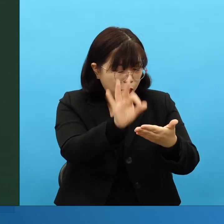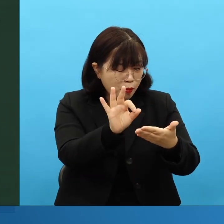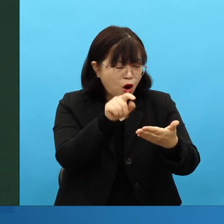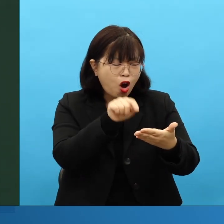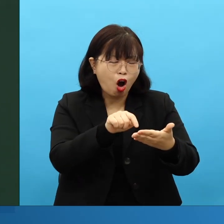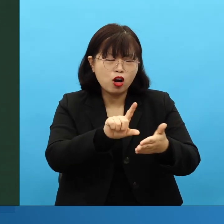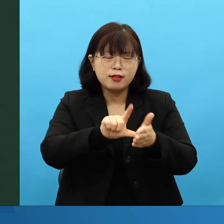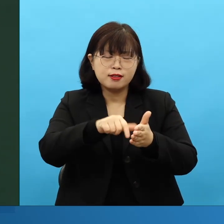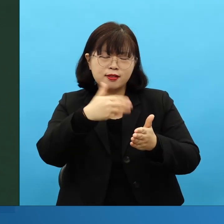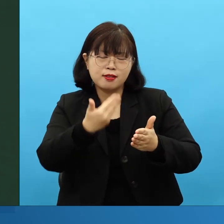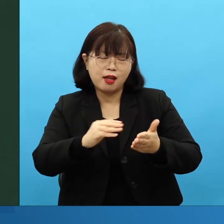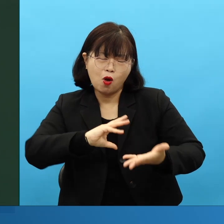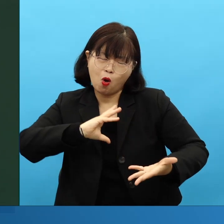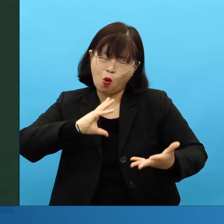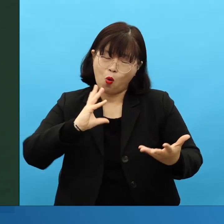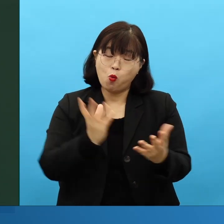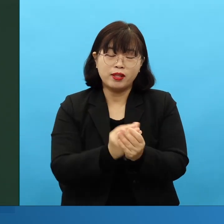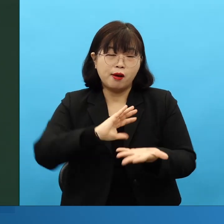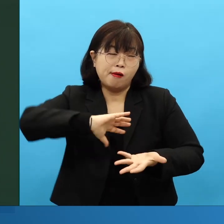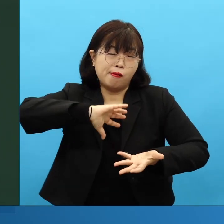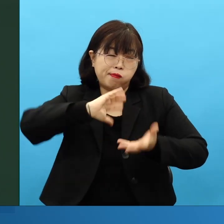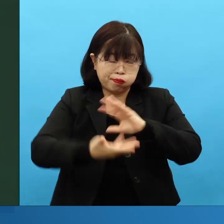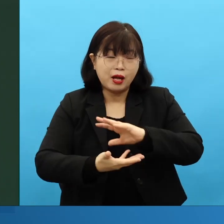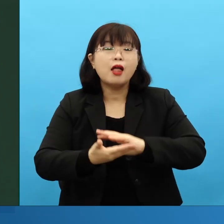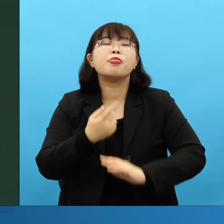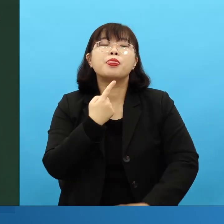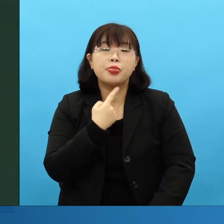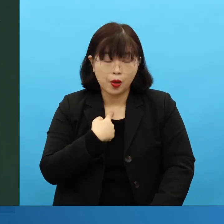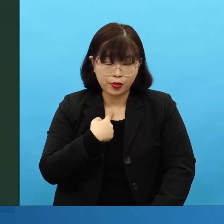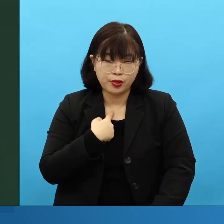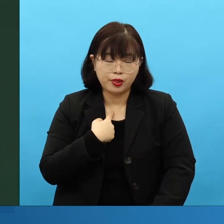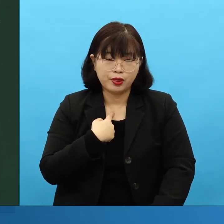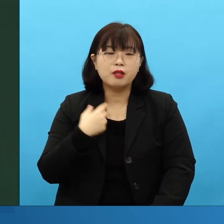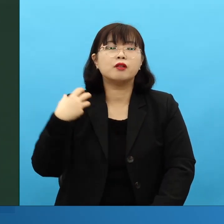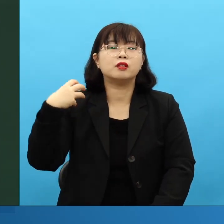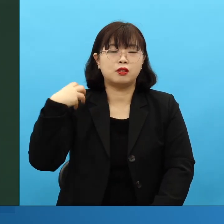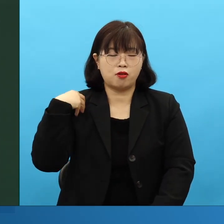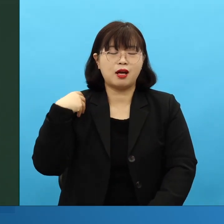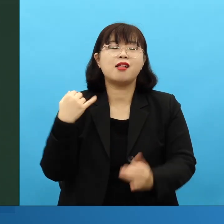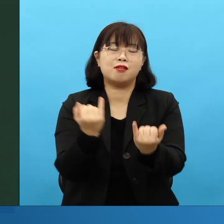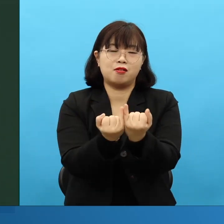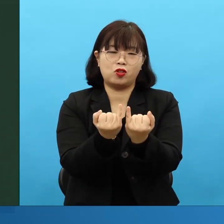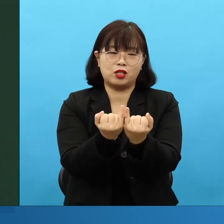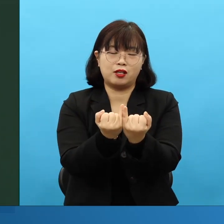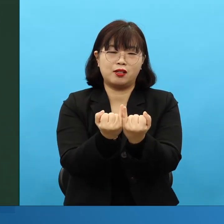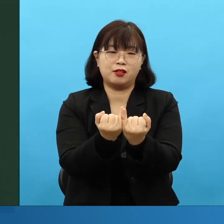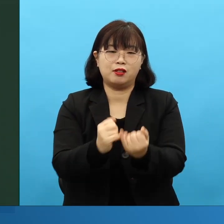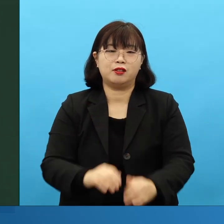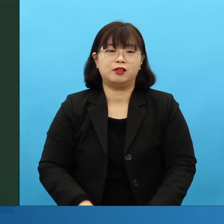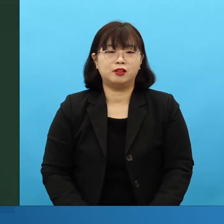그래서 이 은약을 붙잡고도, 모인 자리가, 마리아의 집에 모인 겁니다.